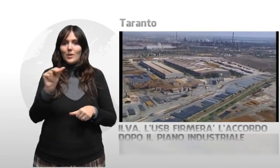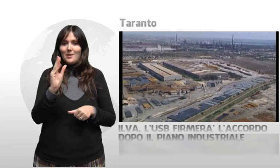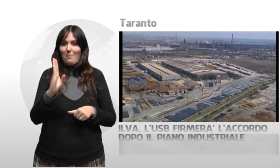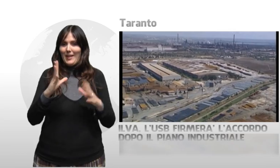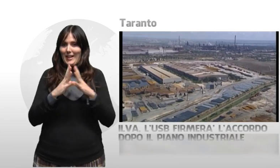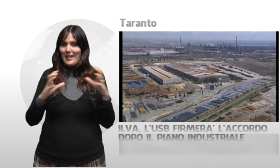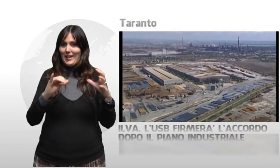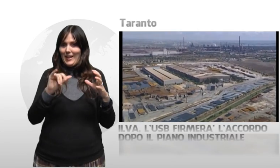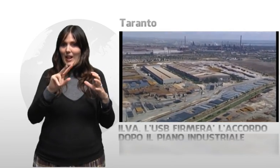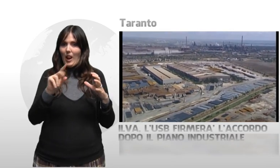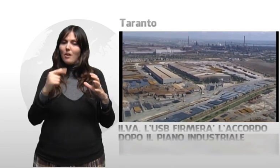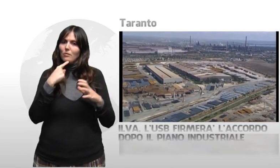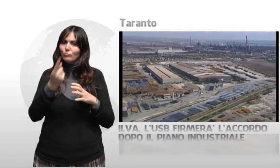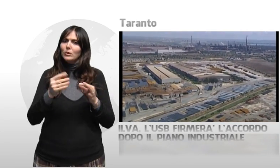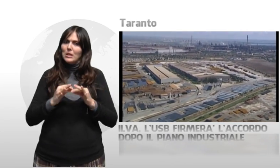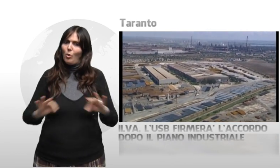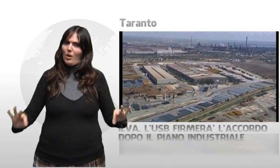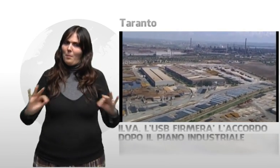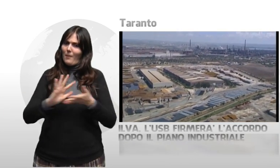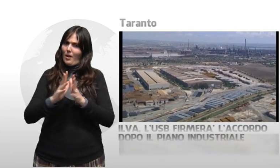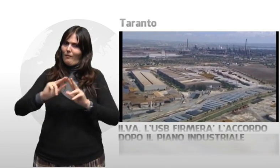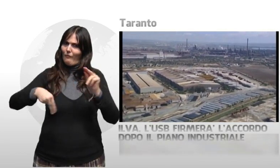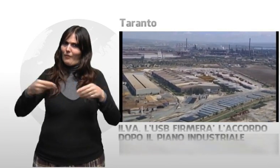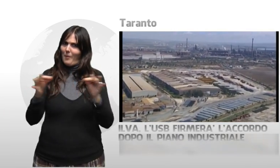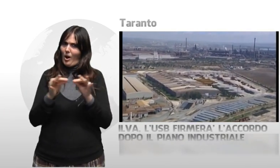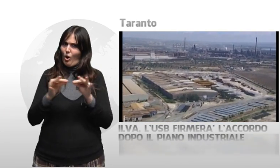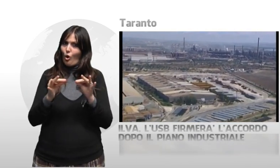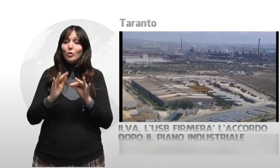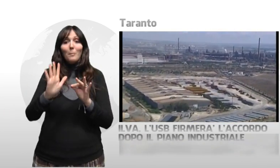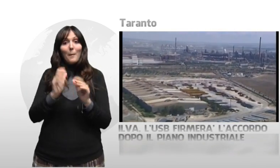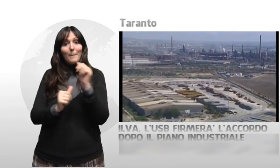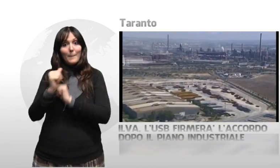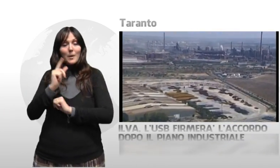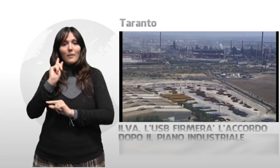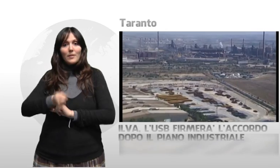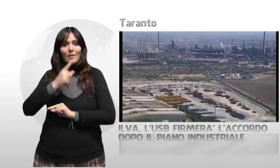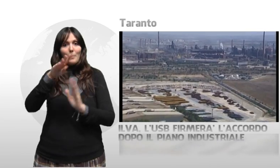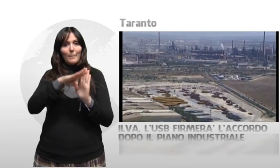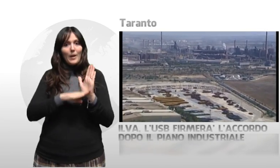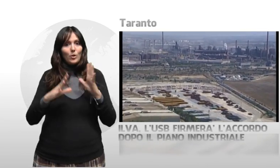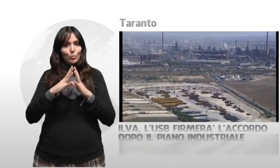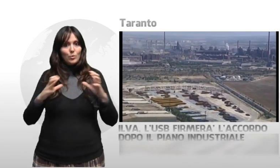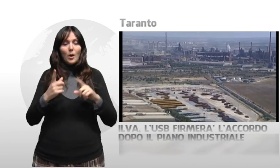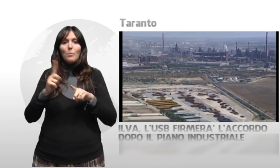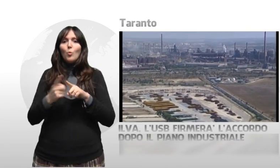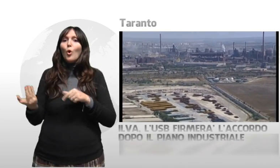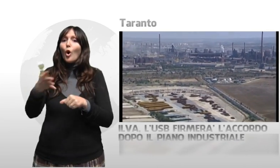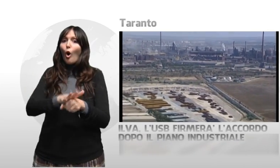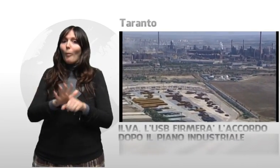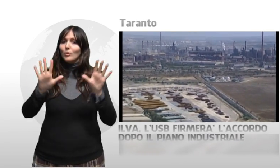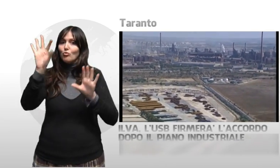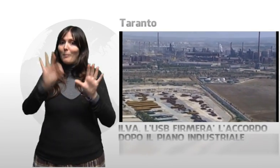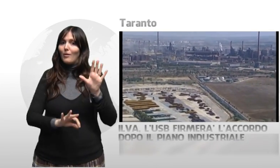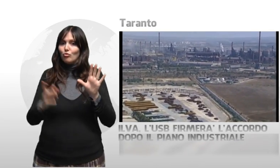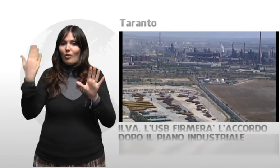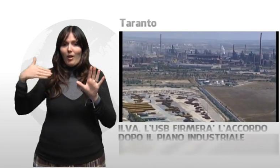dell'ILVA si dichiara disponibile a firmare l'accordo solo dopo la presentazione del piano industriale e la copertura del